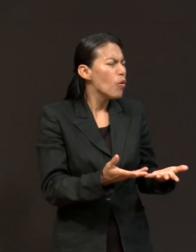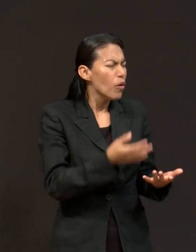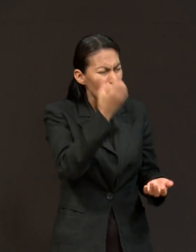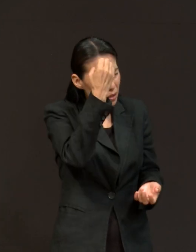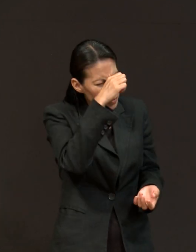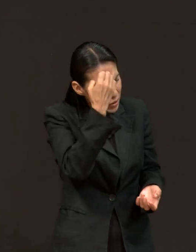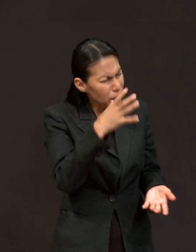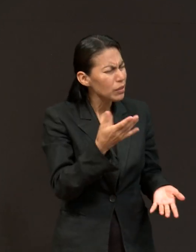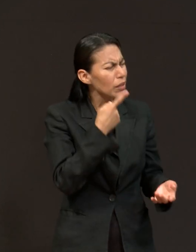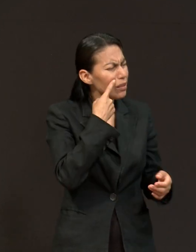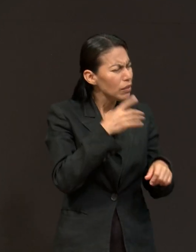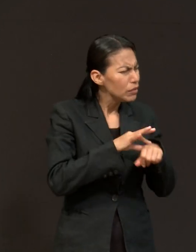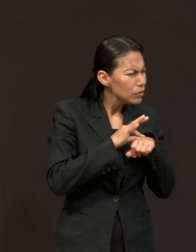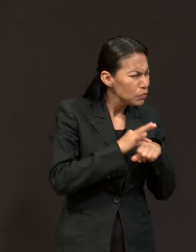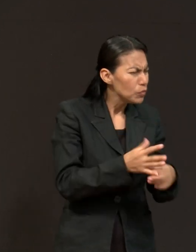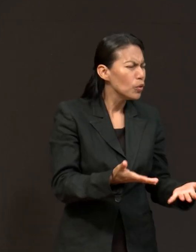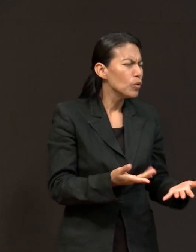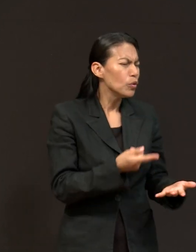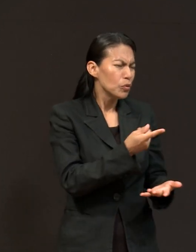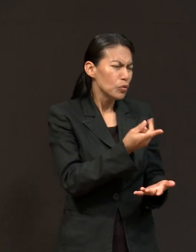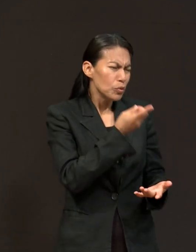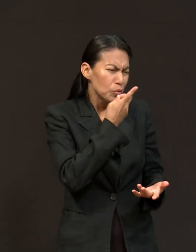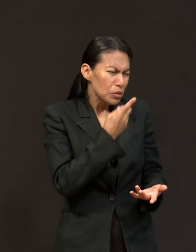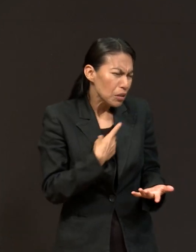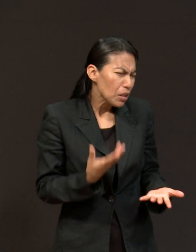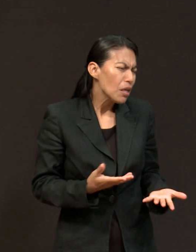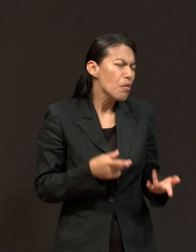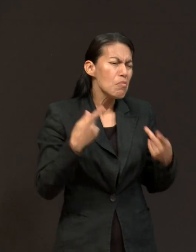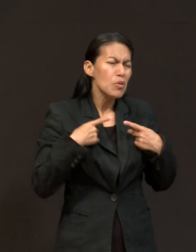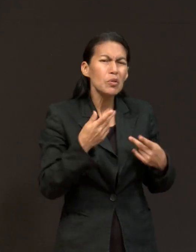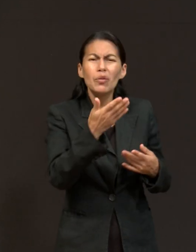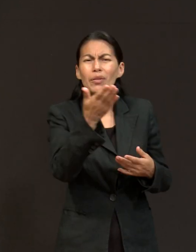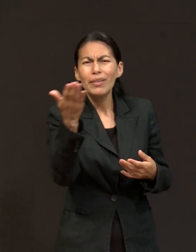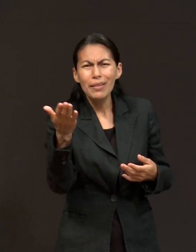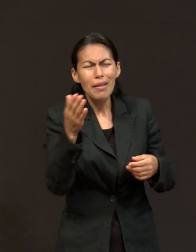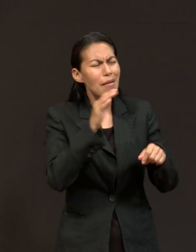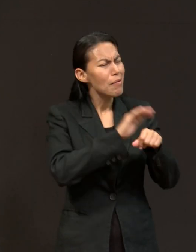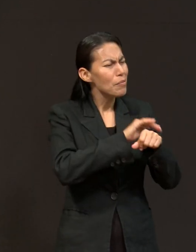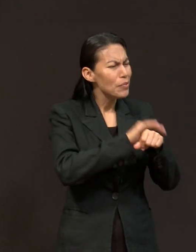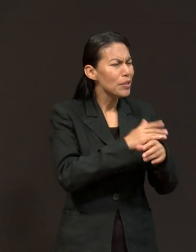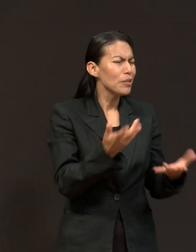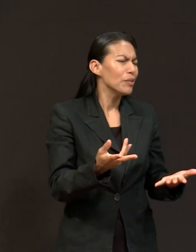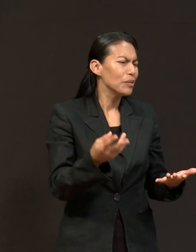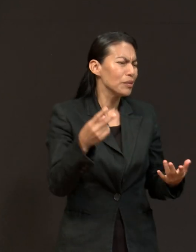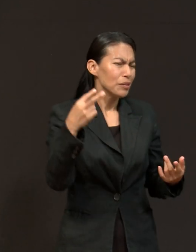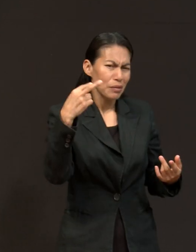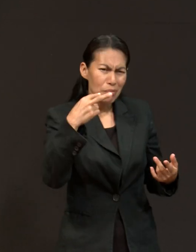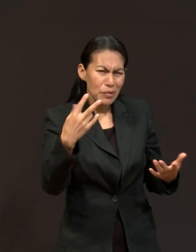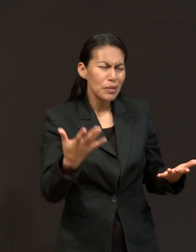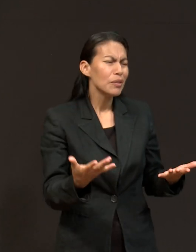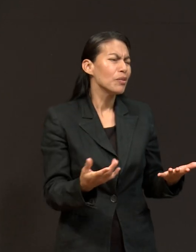Algunas experiencias que tengas que pueden inspirar a nuestros amables espectadores